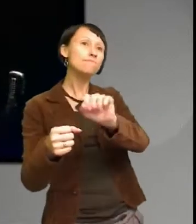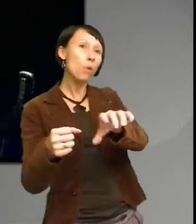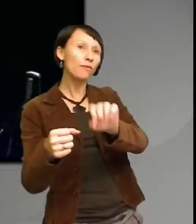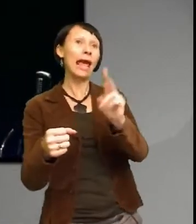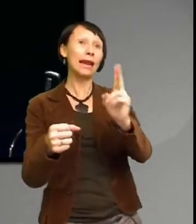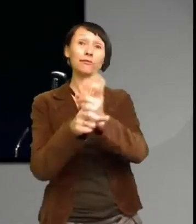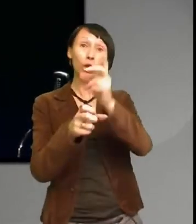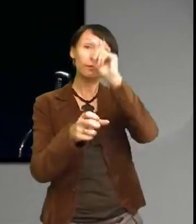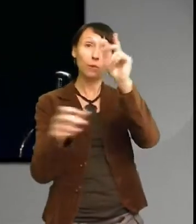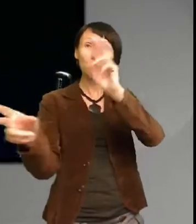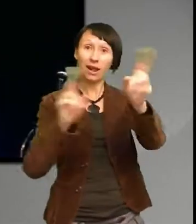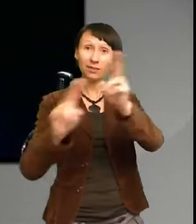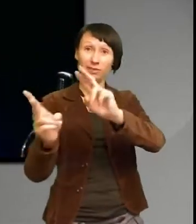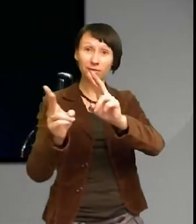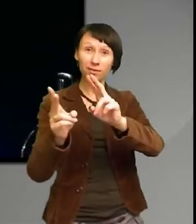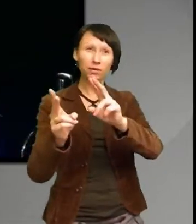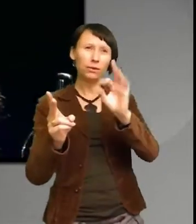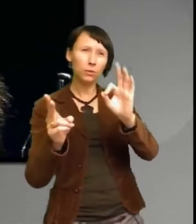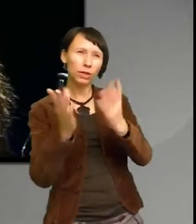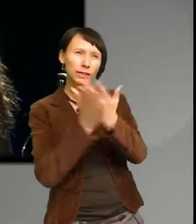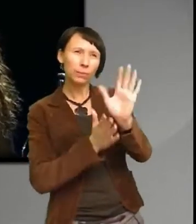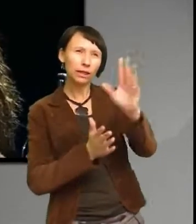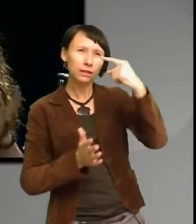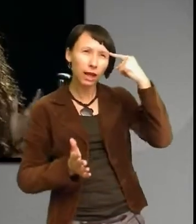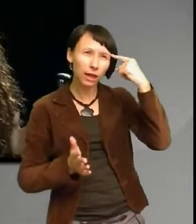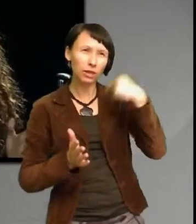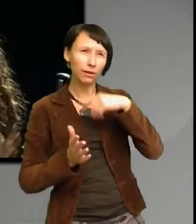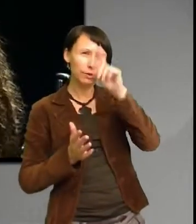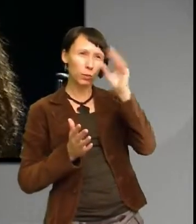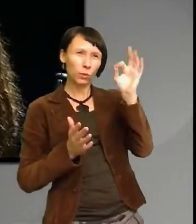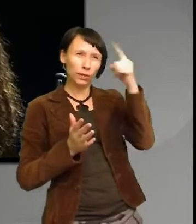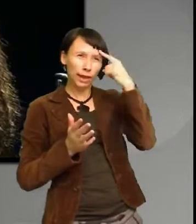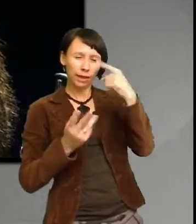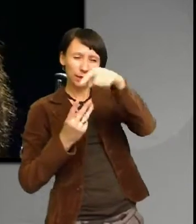perspektiven och på så sätt få ihop det till ett enat perspektiv